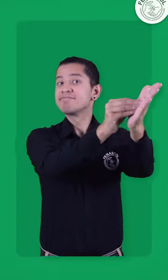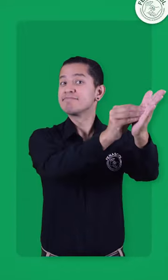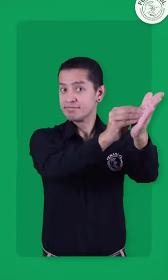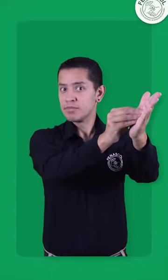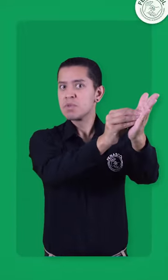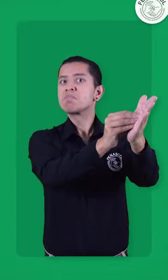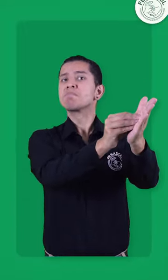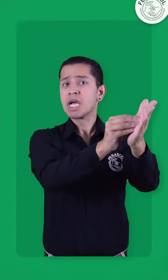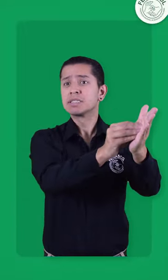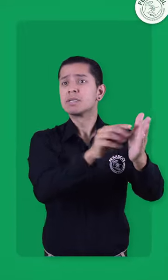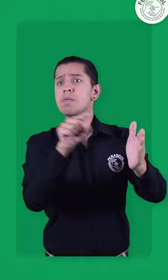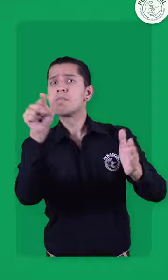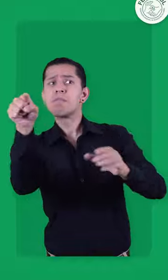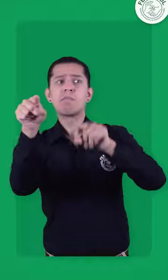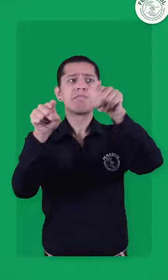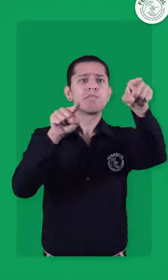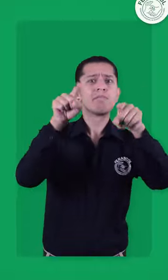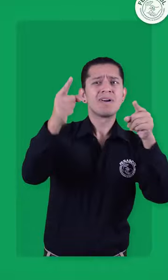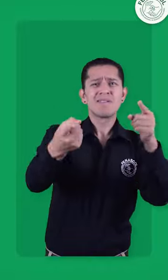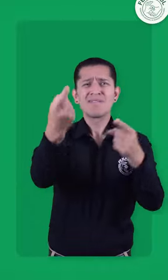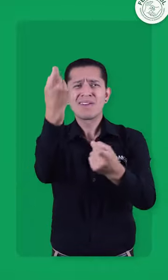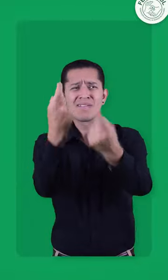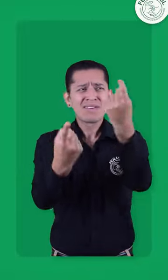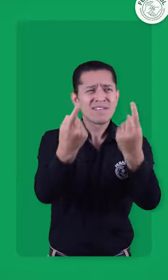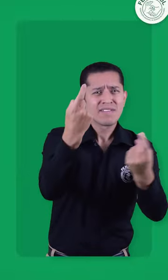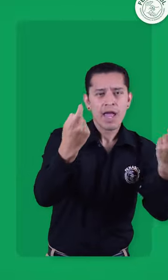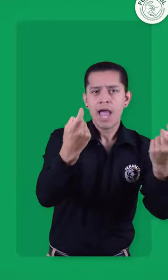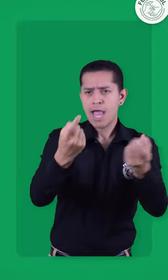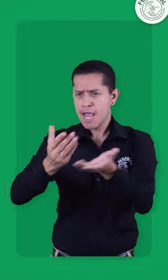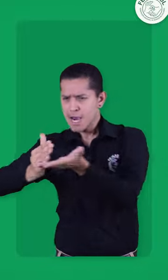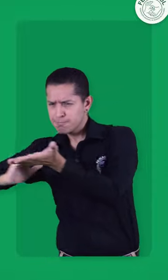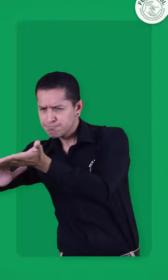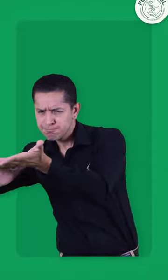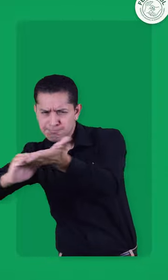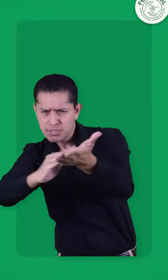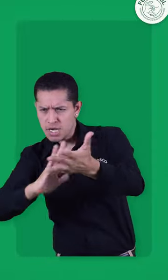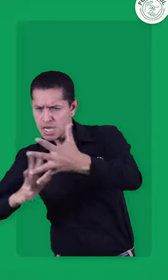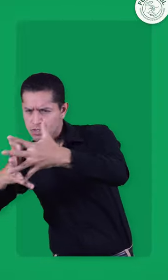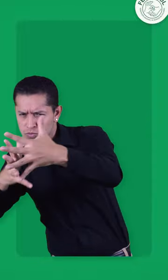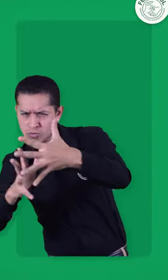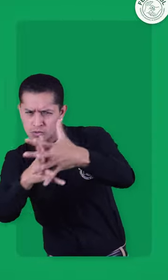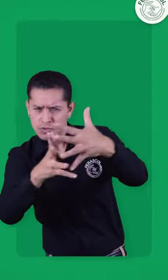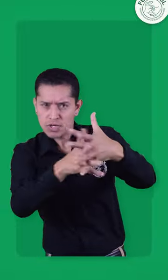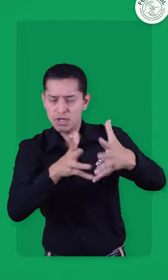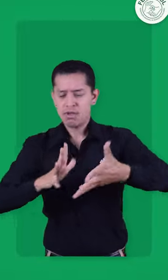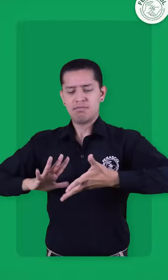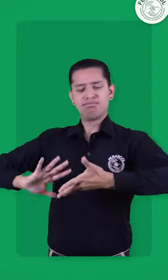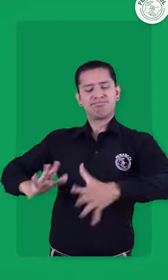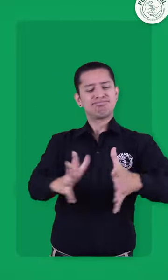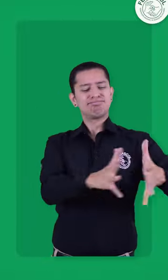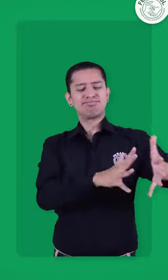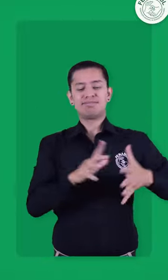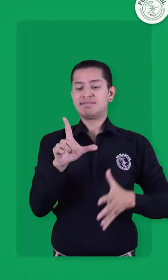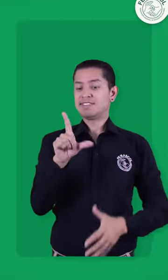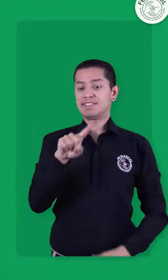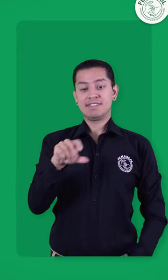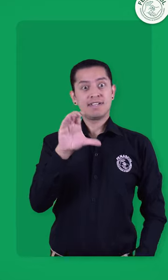lingüística. Y la necesidad de incluir ajustes razonables en lengua de señas colombiana.